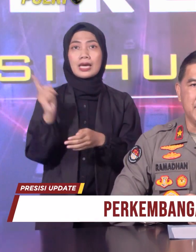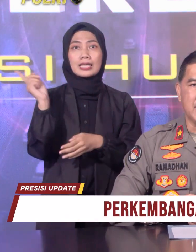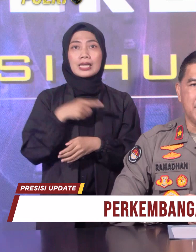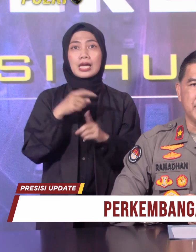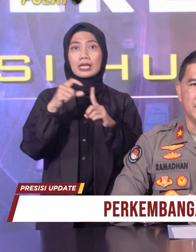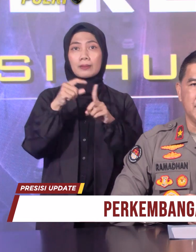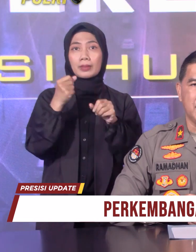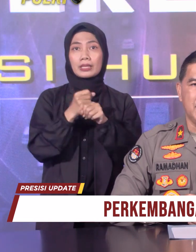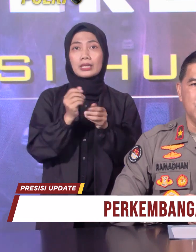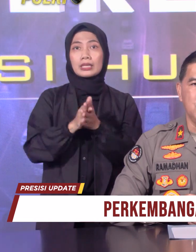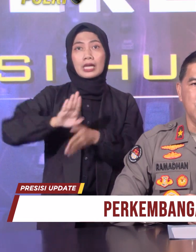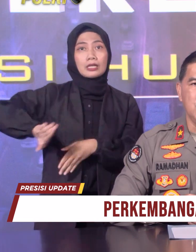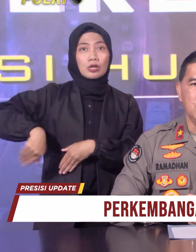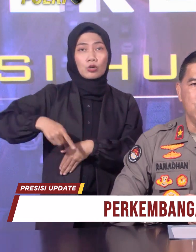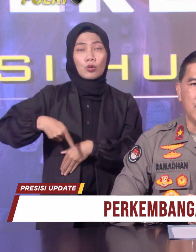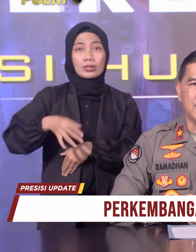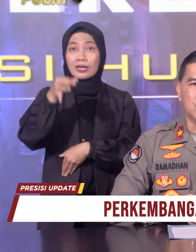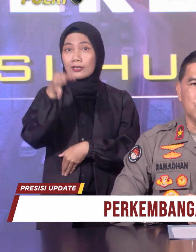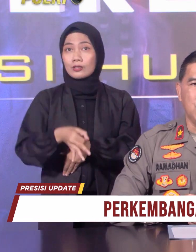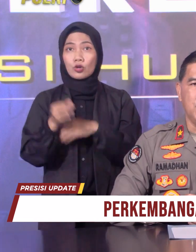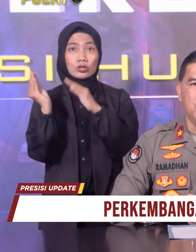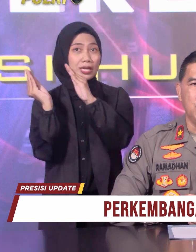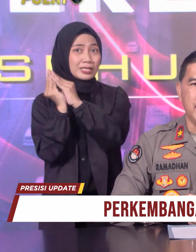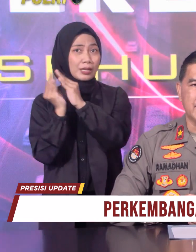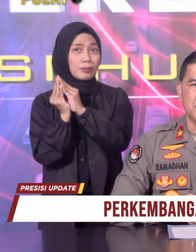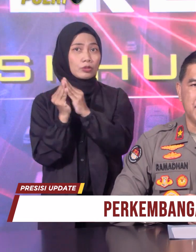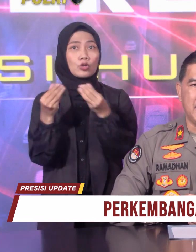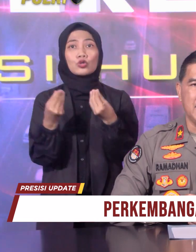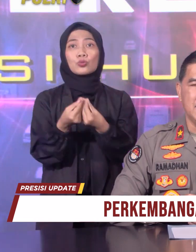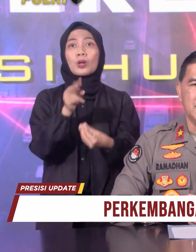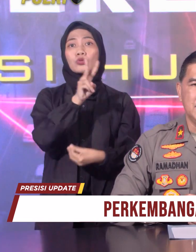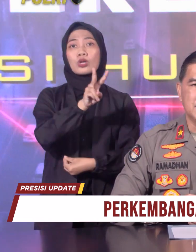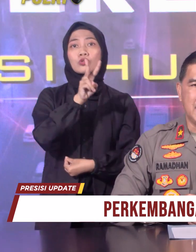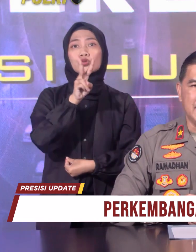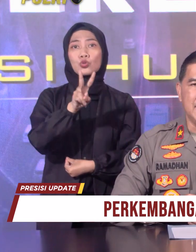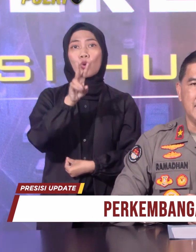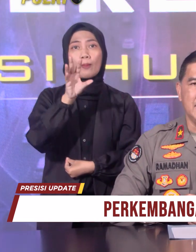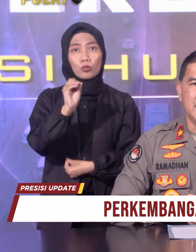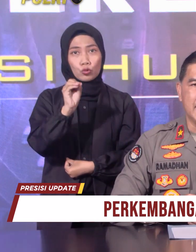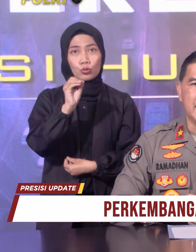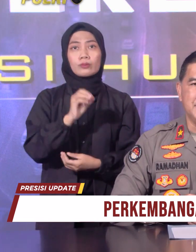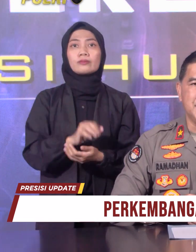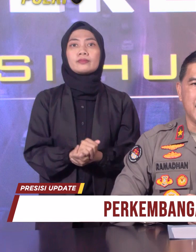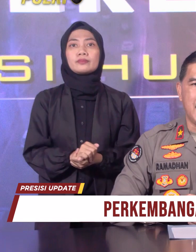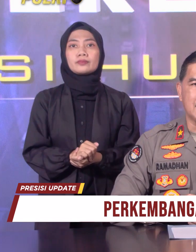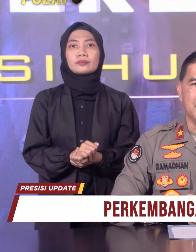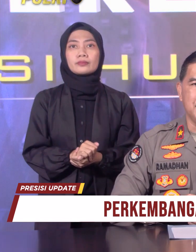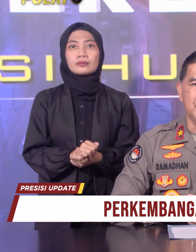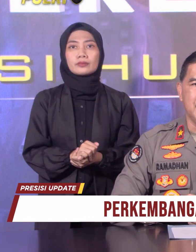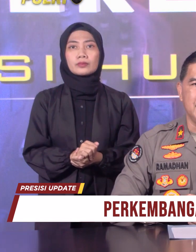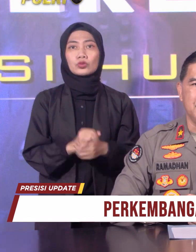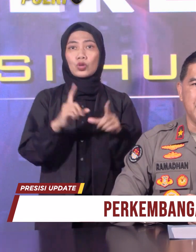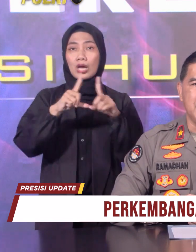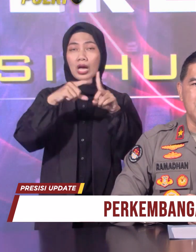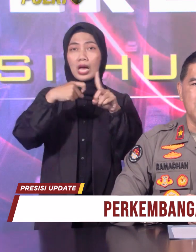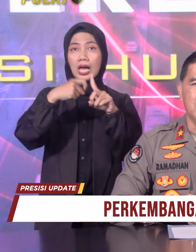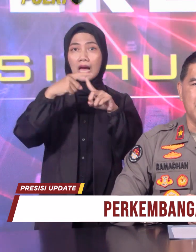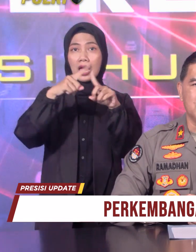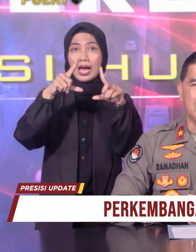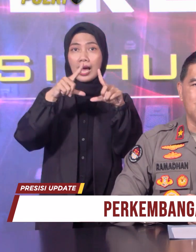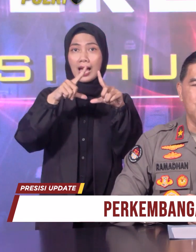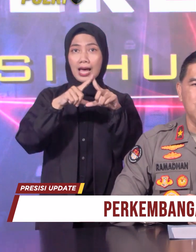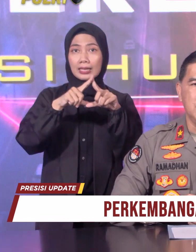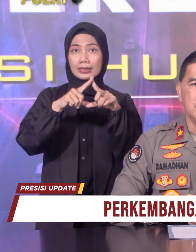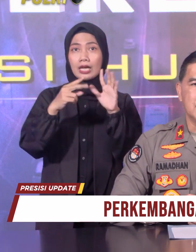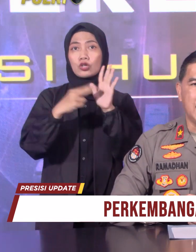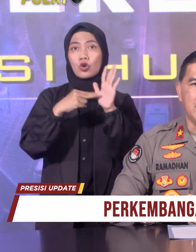BPN Kabupaten Indra Mayu, 220 eksemplar. Salinan legalisir akta penirian YPI nomor